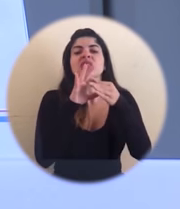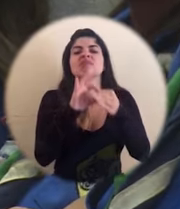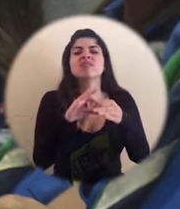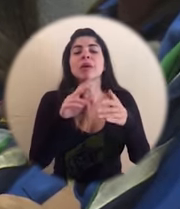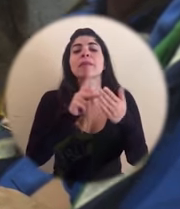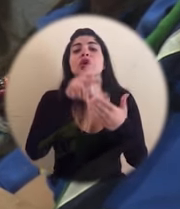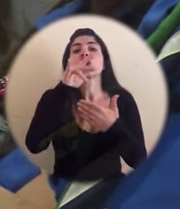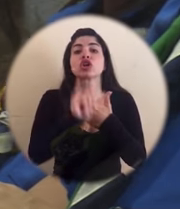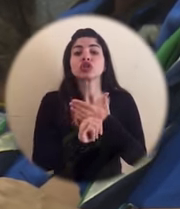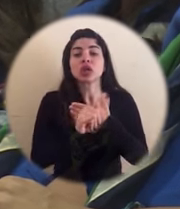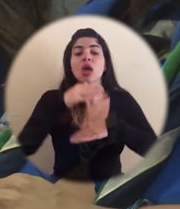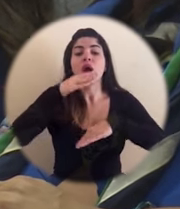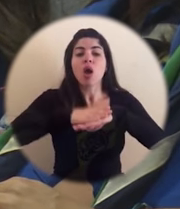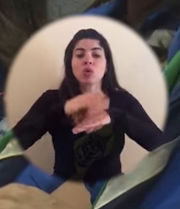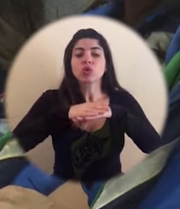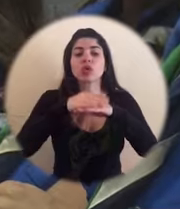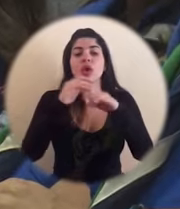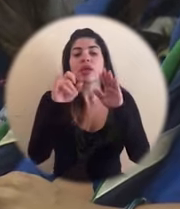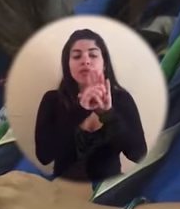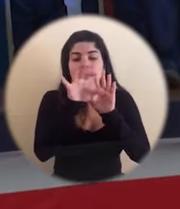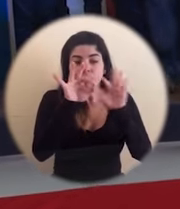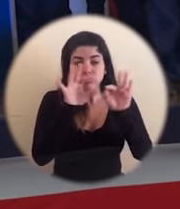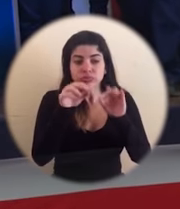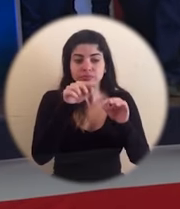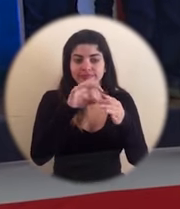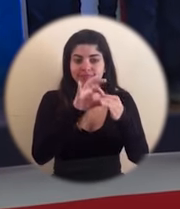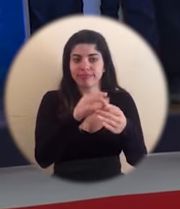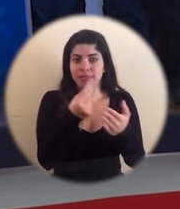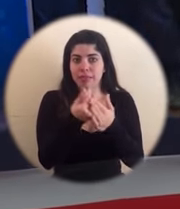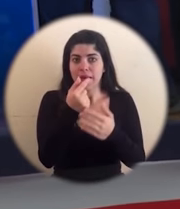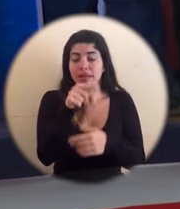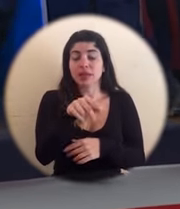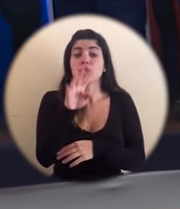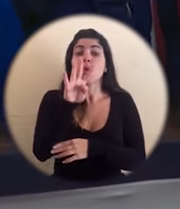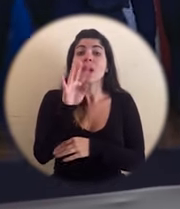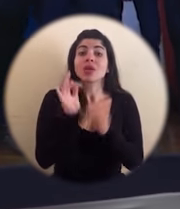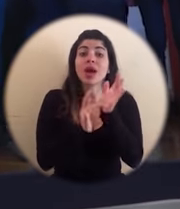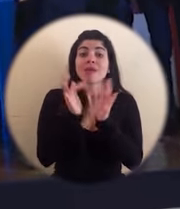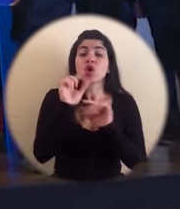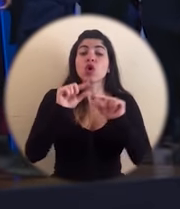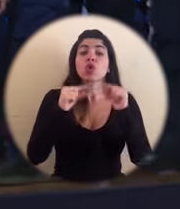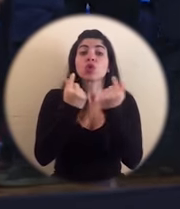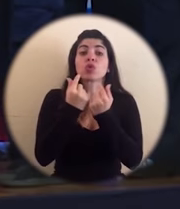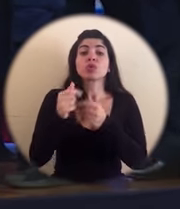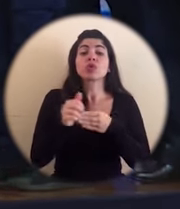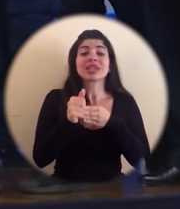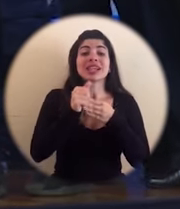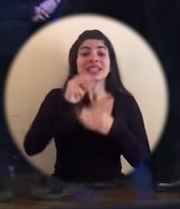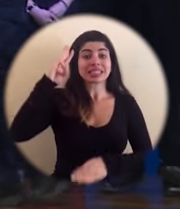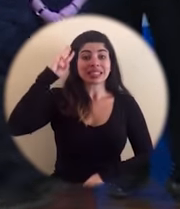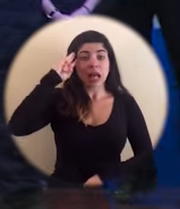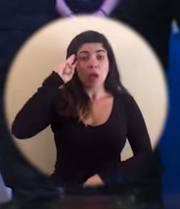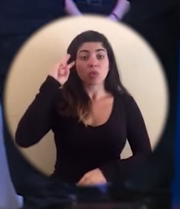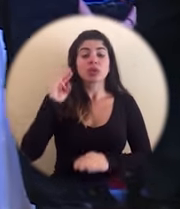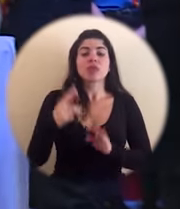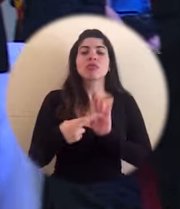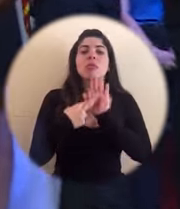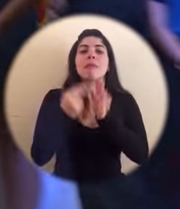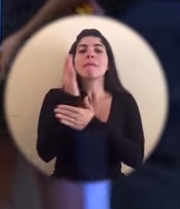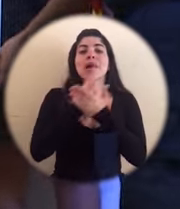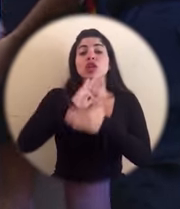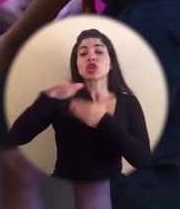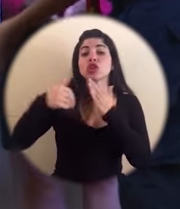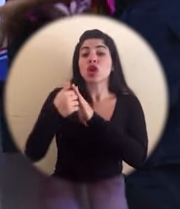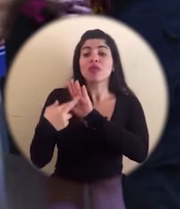proyectos autorizados e identificados. El 4 de abril, un grupo de guías y scouts, en representación de todos los